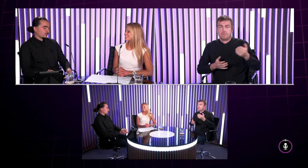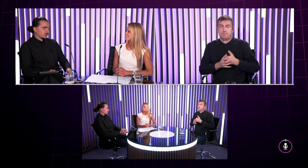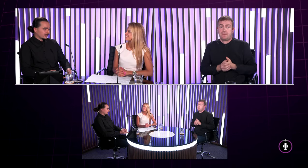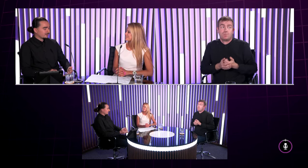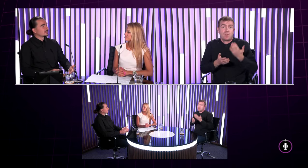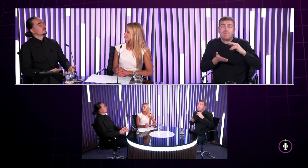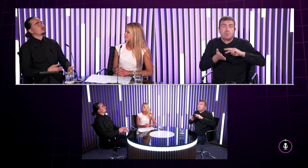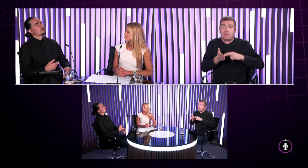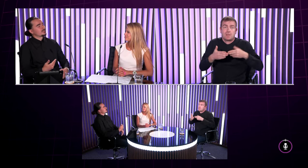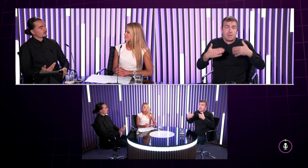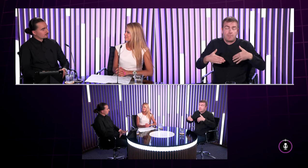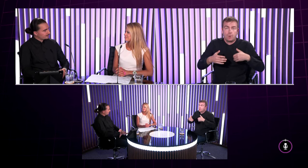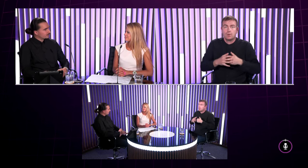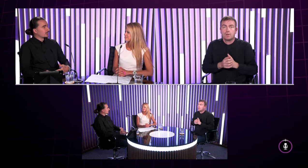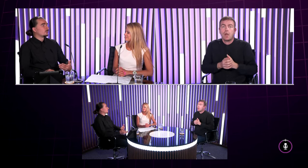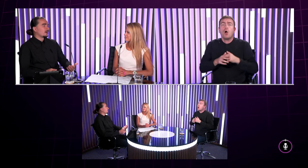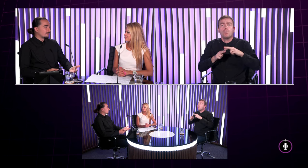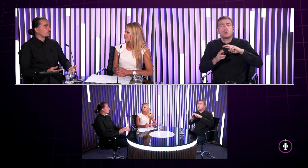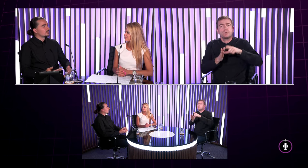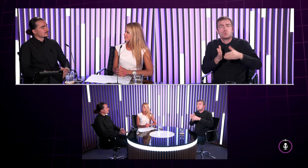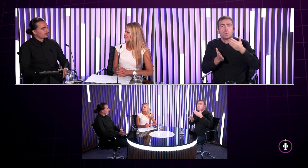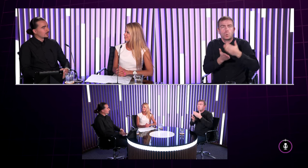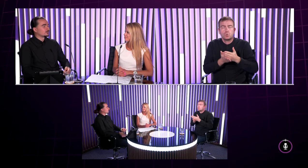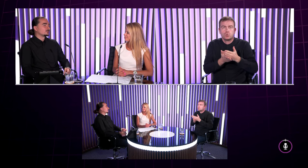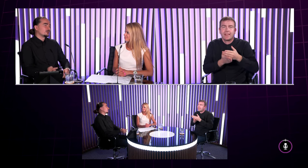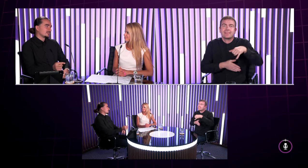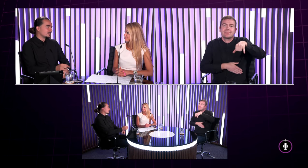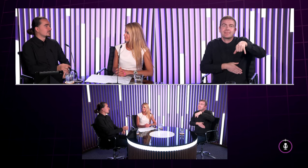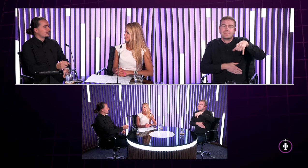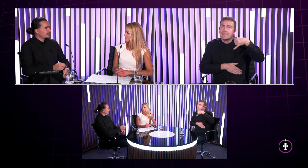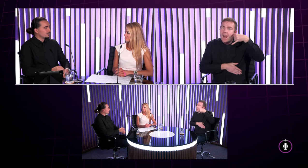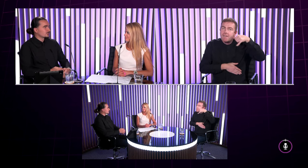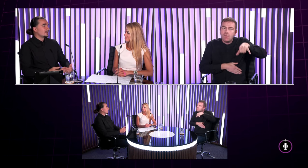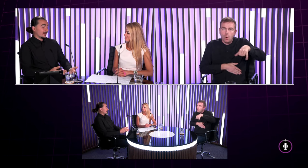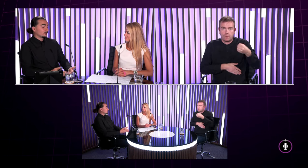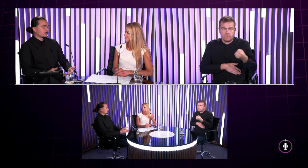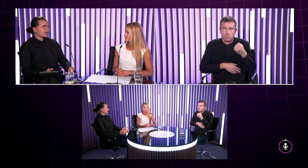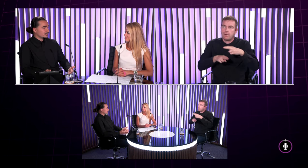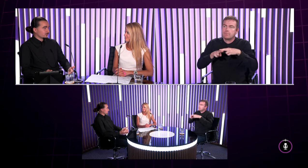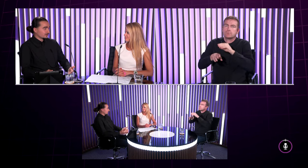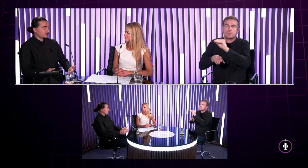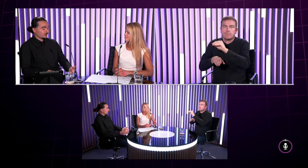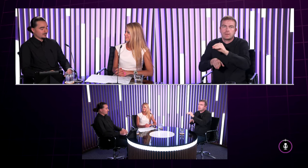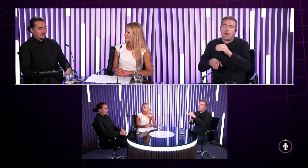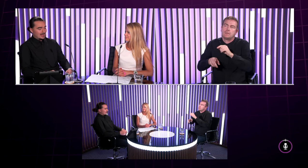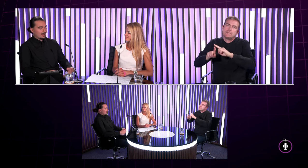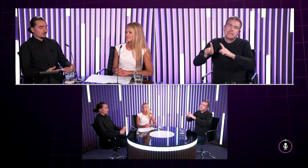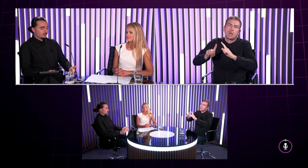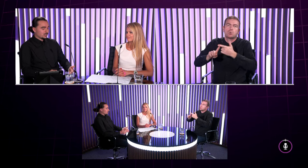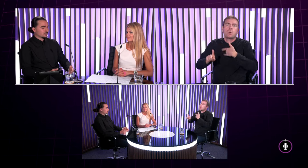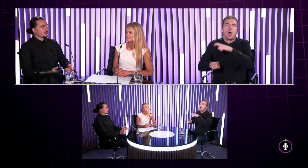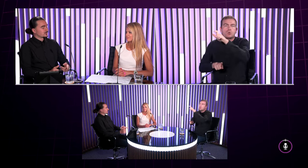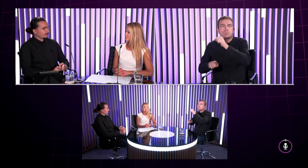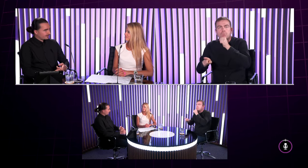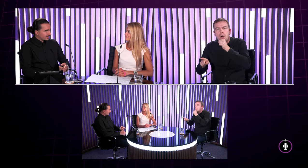povedal že keď už potom prišiel telefon tak musel poprosiť svoju maminu alebo babku prosím zavolaj do tej druhej dediny že neprídem niečo ale tomu naozaj neskôr a